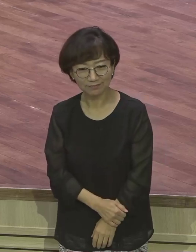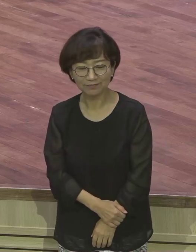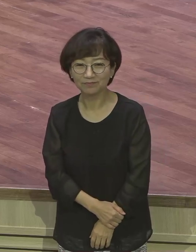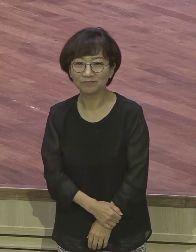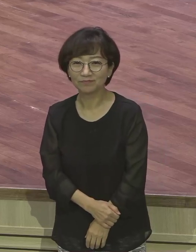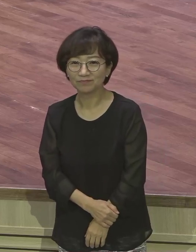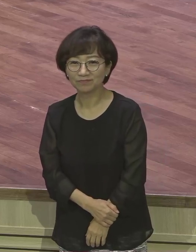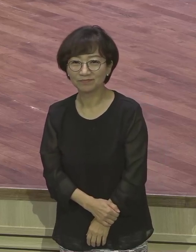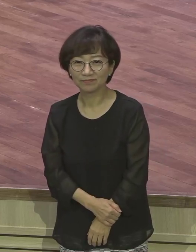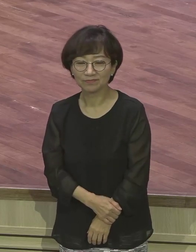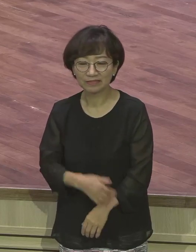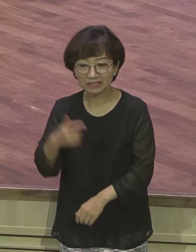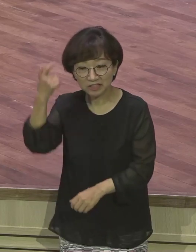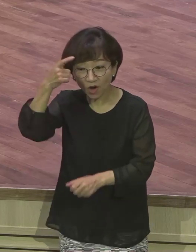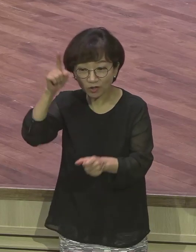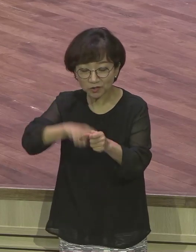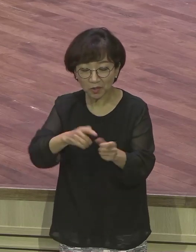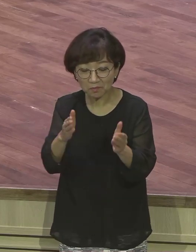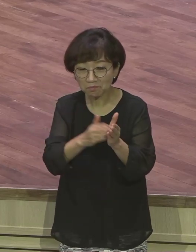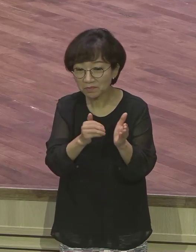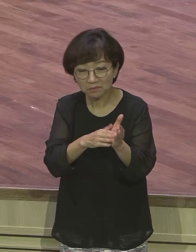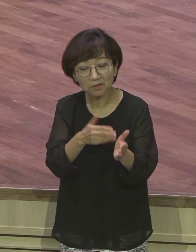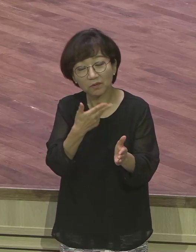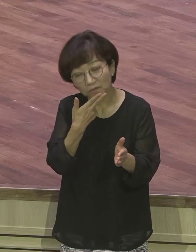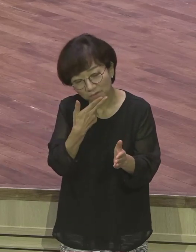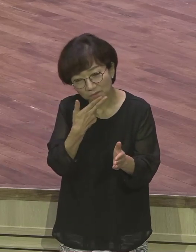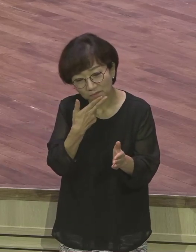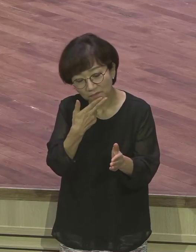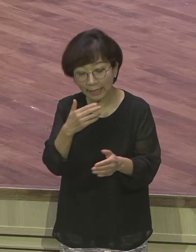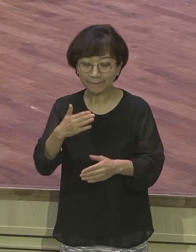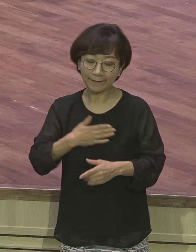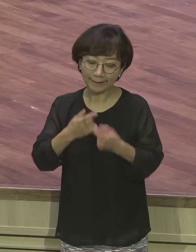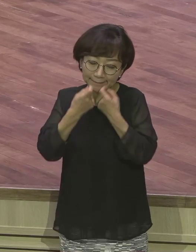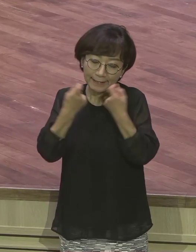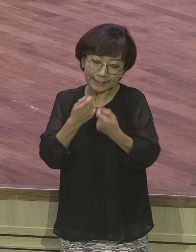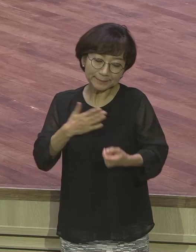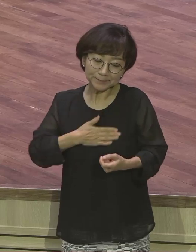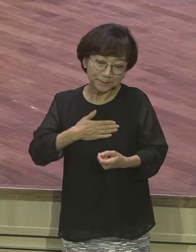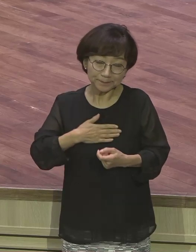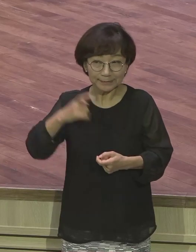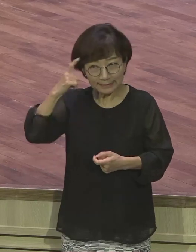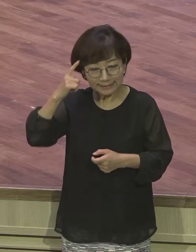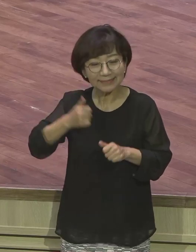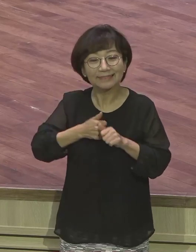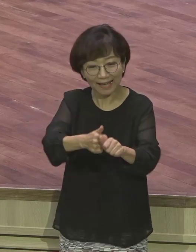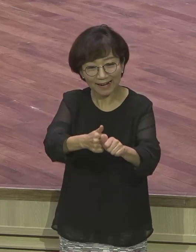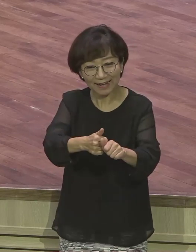영역적인 비밀 없지요. 없습니다. 자기 감정 기분대로 자기 생각대로 자기 계산대로 사는 거죠.